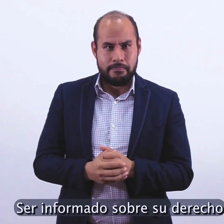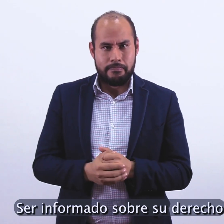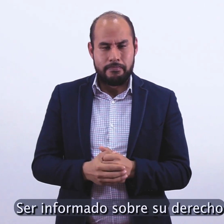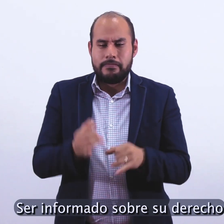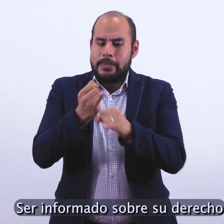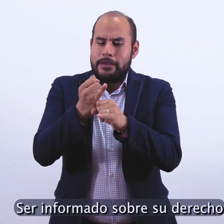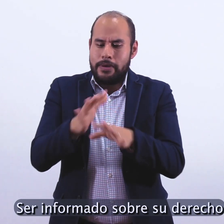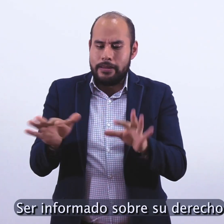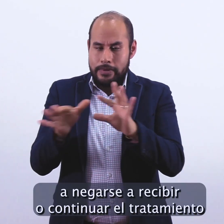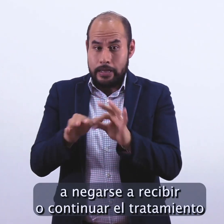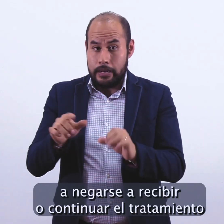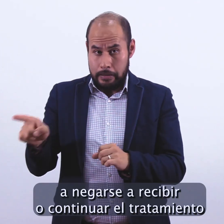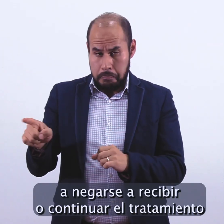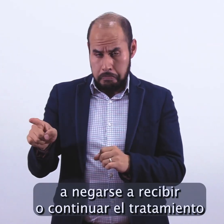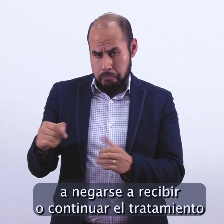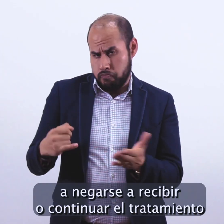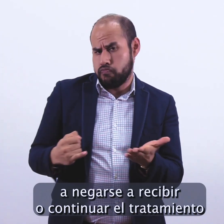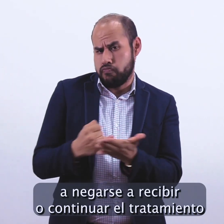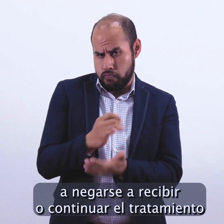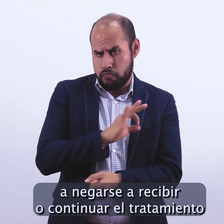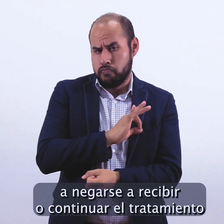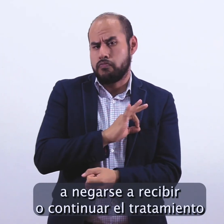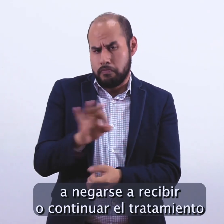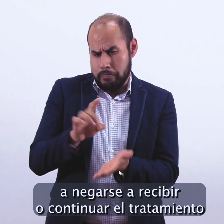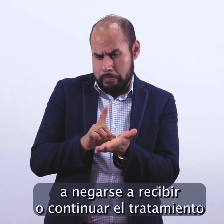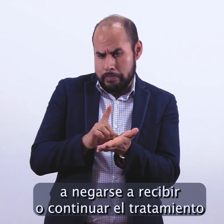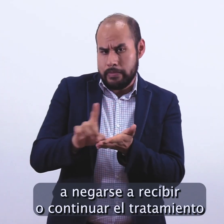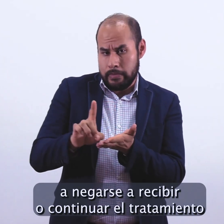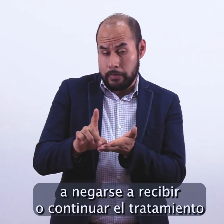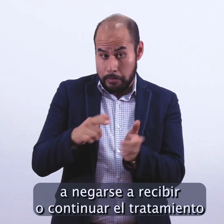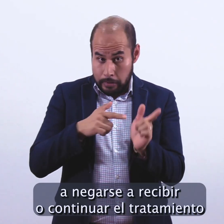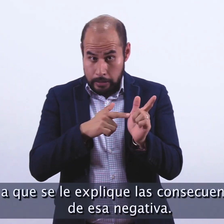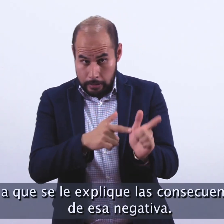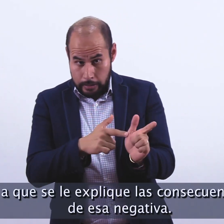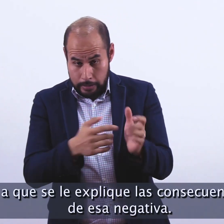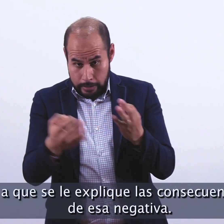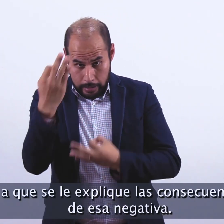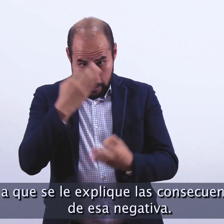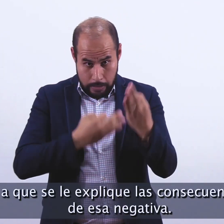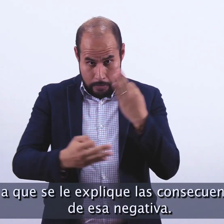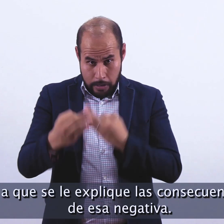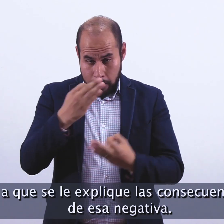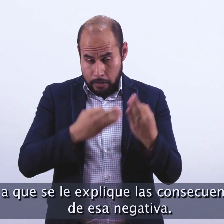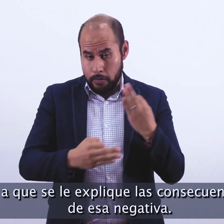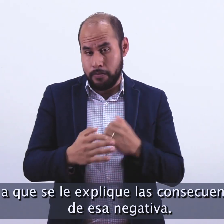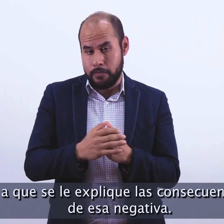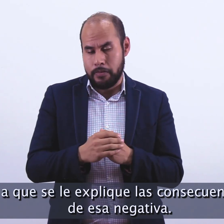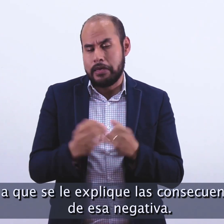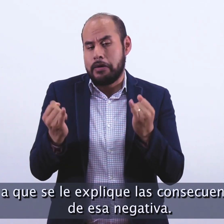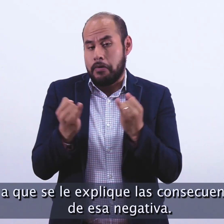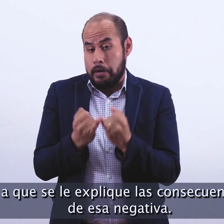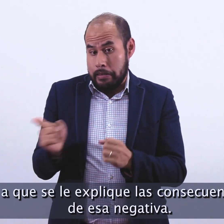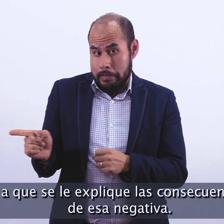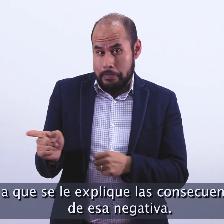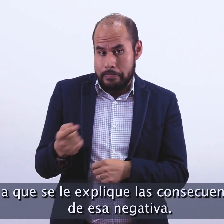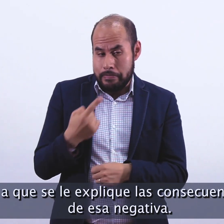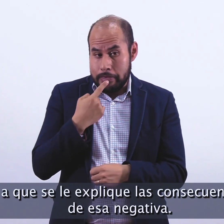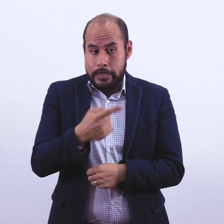sobre su derecho a negarse a recibir o continuar el tratamiento y a que se le expliquen las consecuencias de esa negativa.